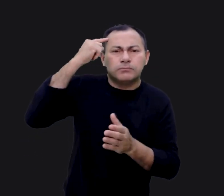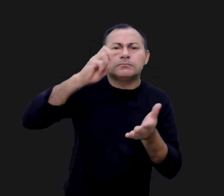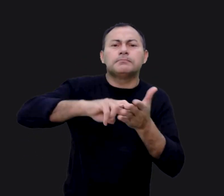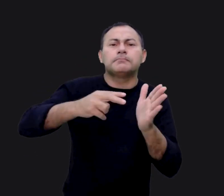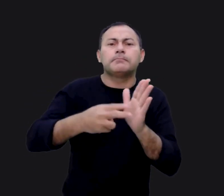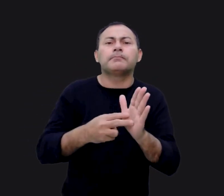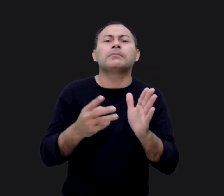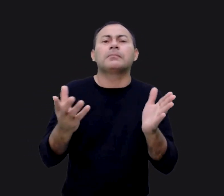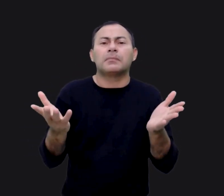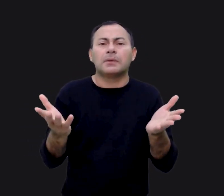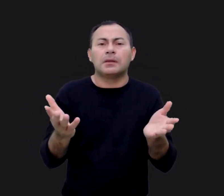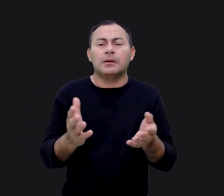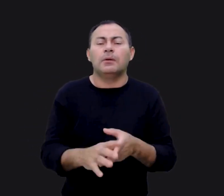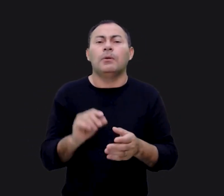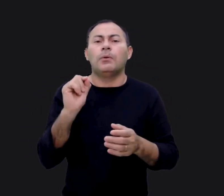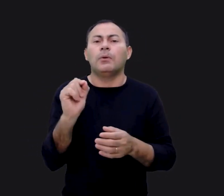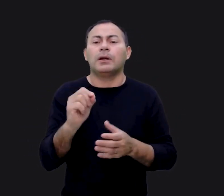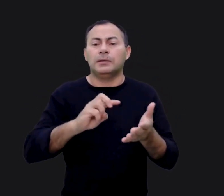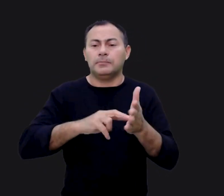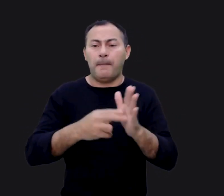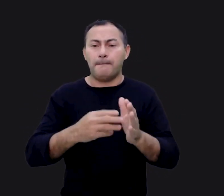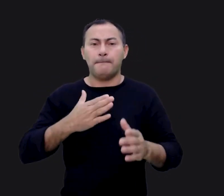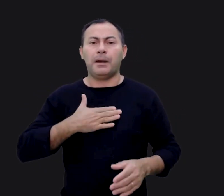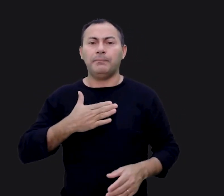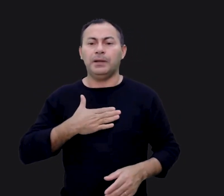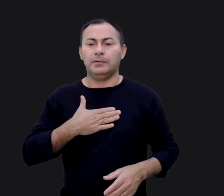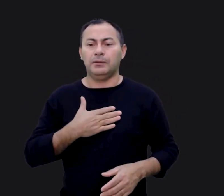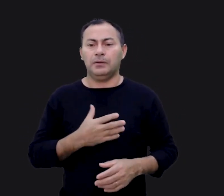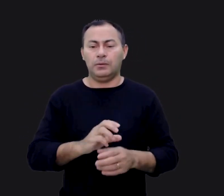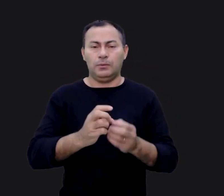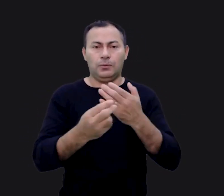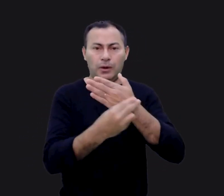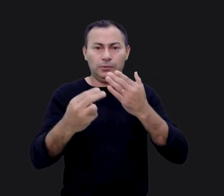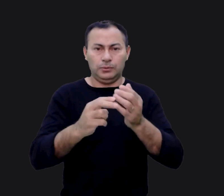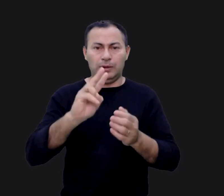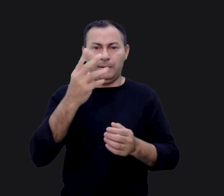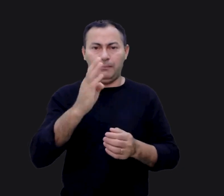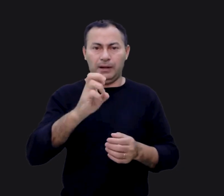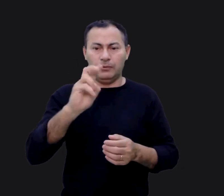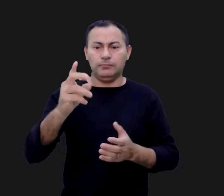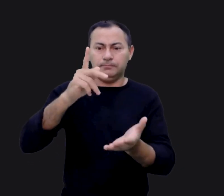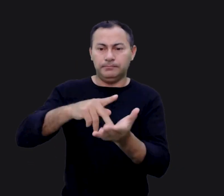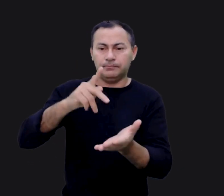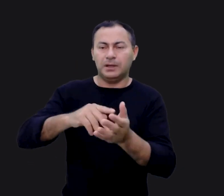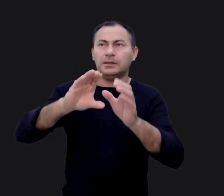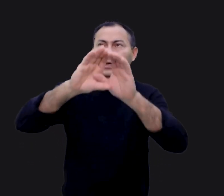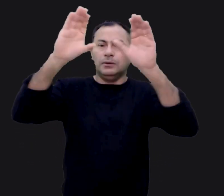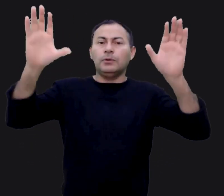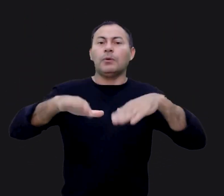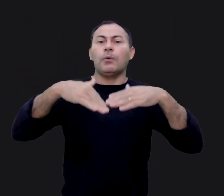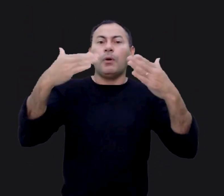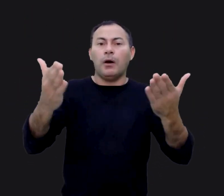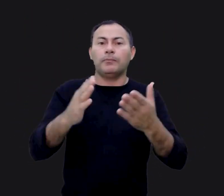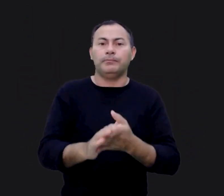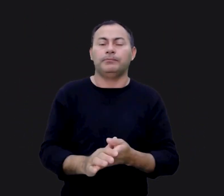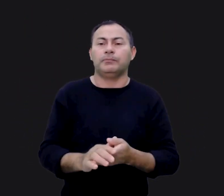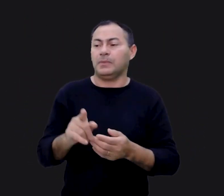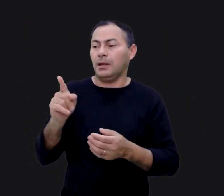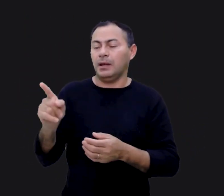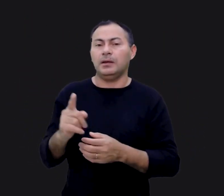O que isso significa? E o que isso significa para mim? O autor de Hebreus diz, A realidade celestial da qual estas